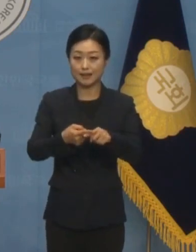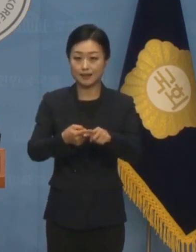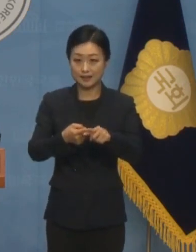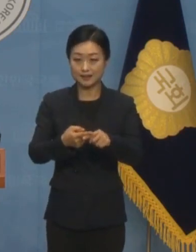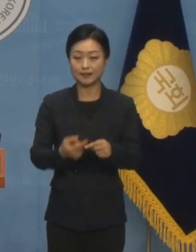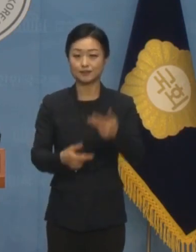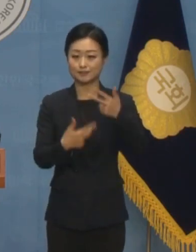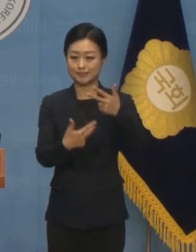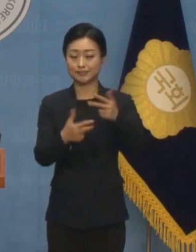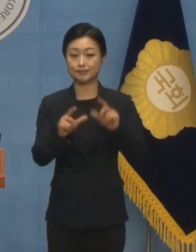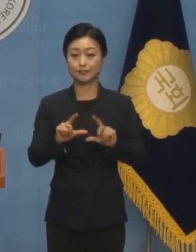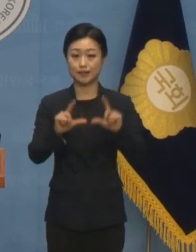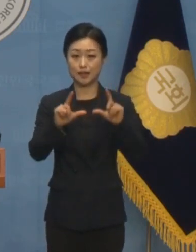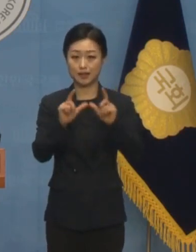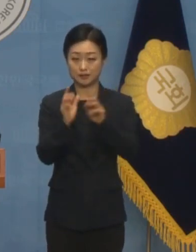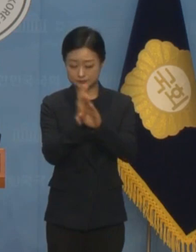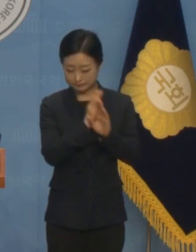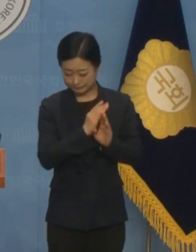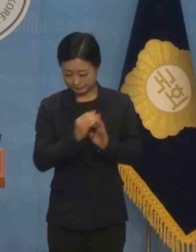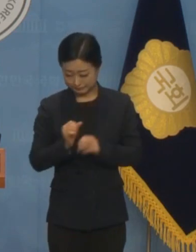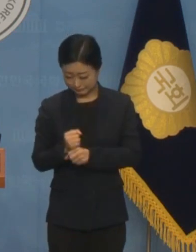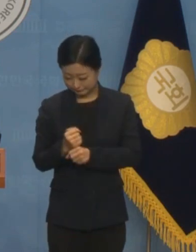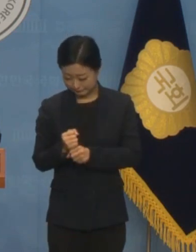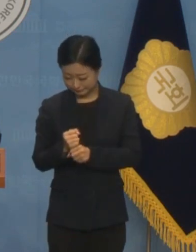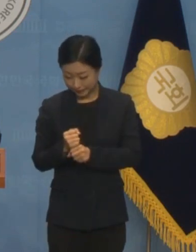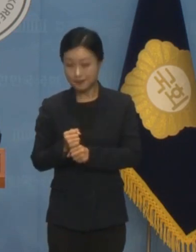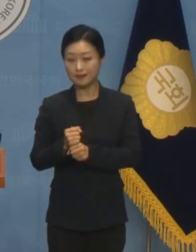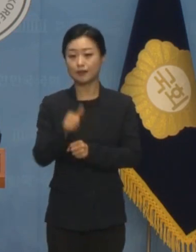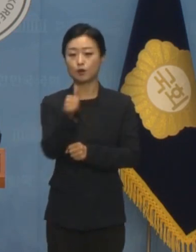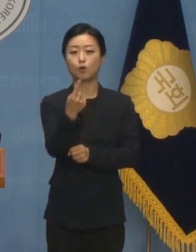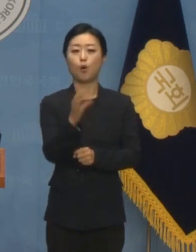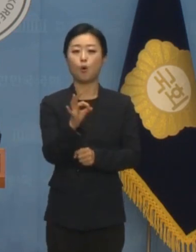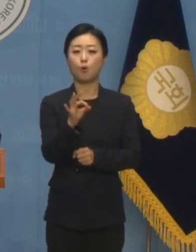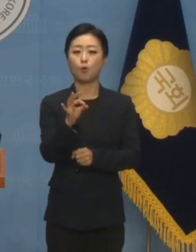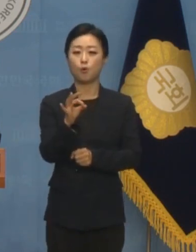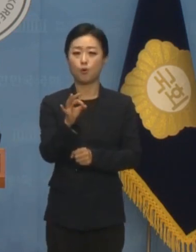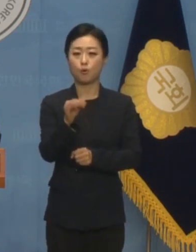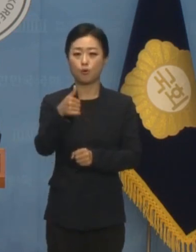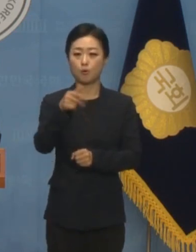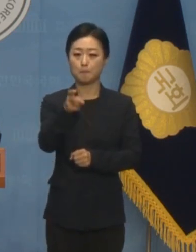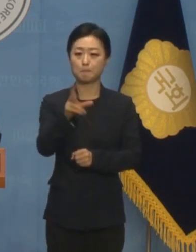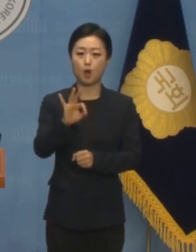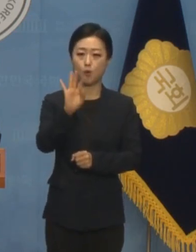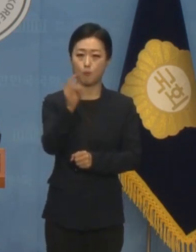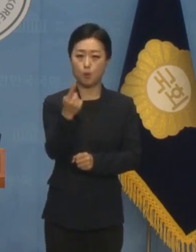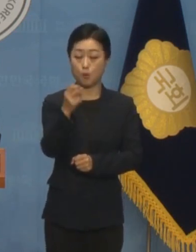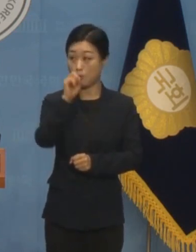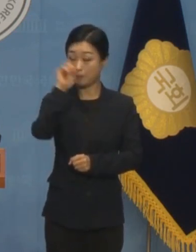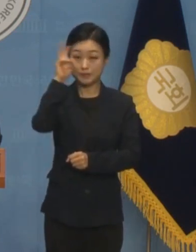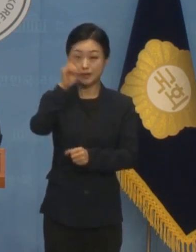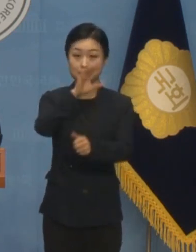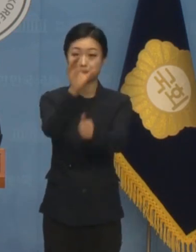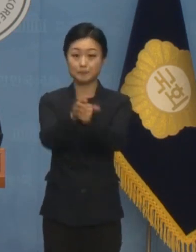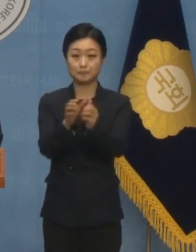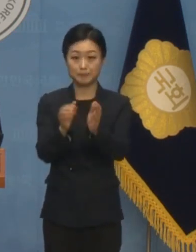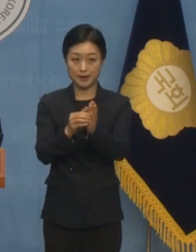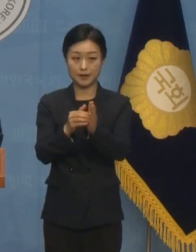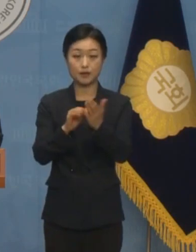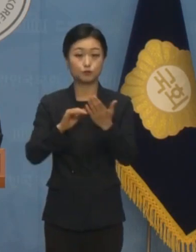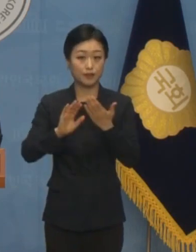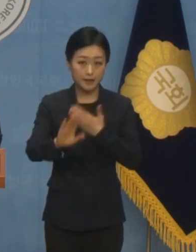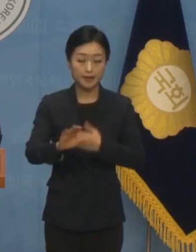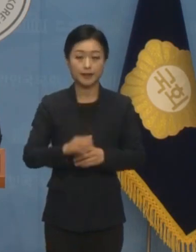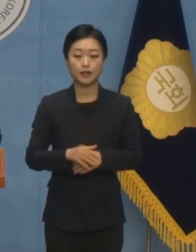불투명한 밀실 논의를 통해 홍명보 감독을 정격 내정했습니다 이후